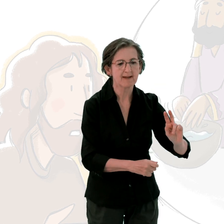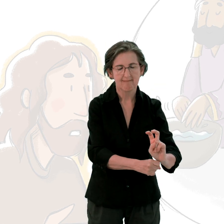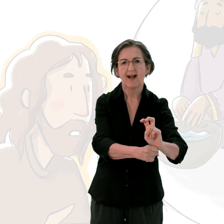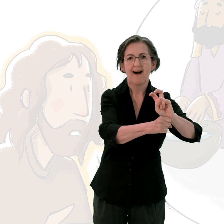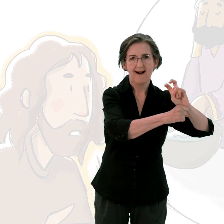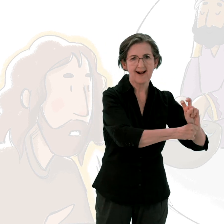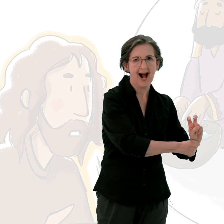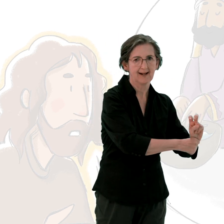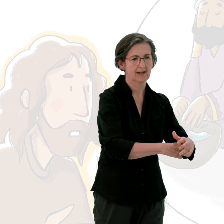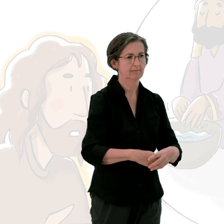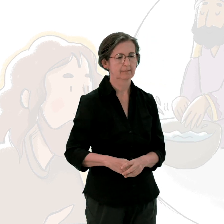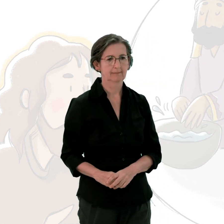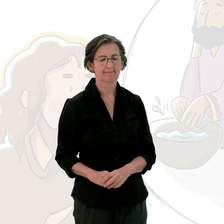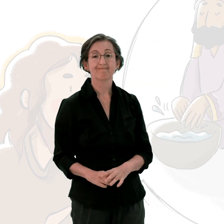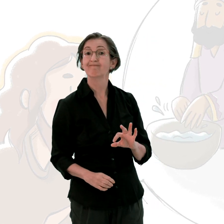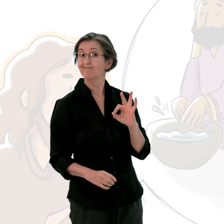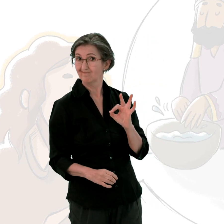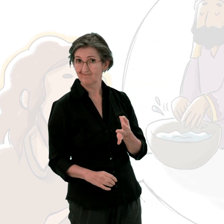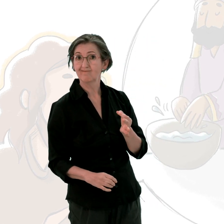En effet, Moïse a dit